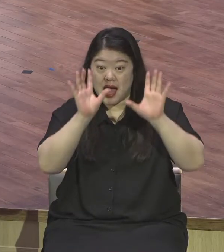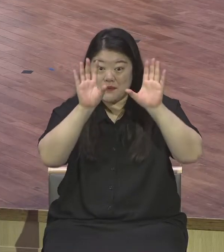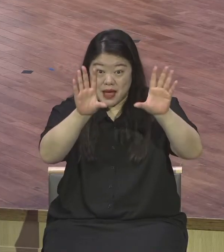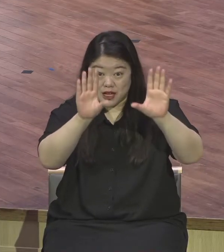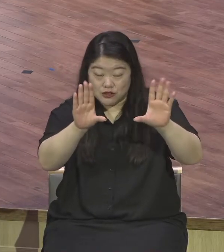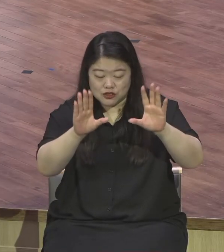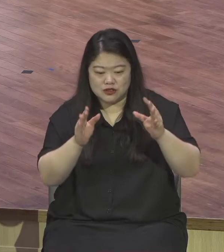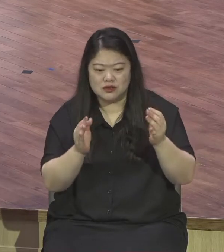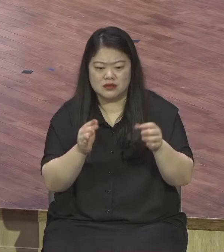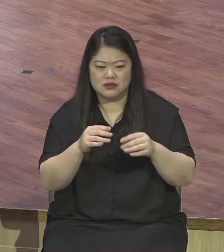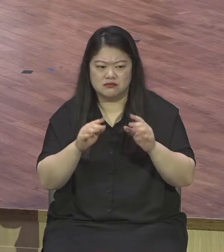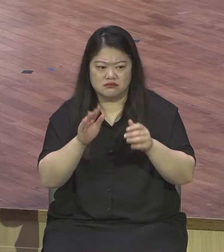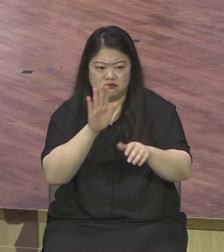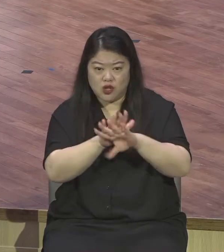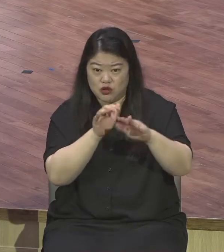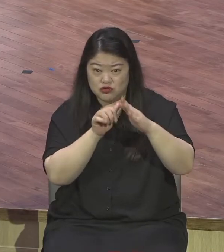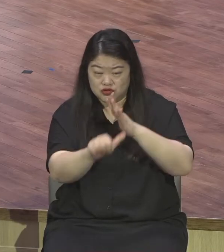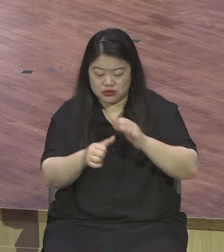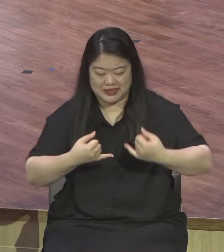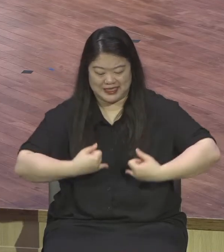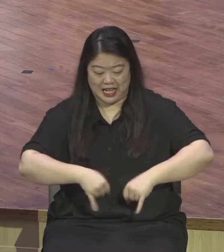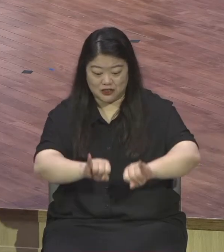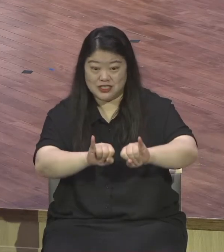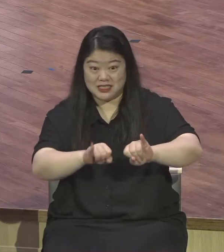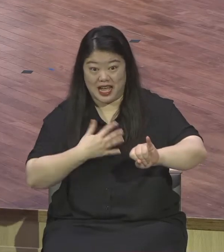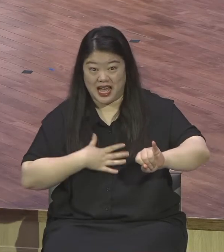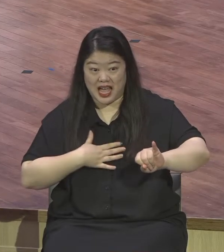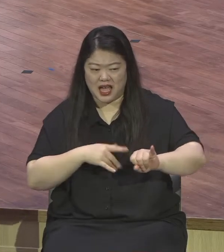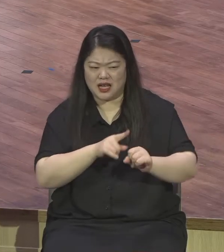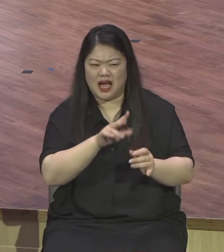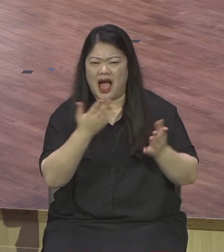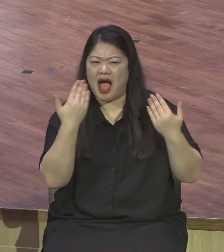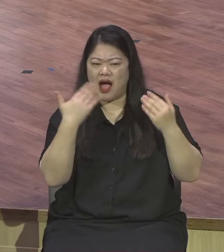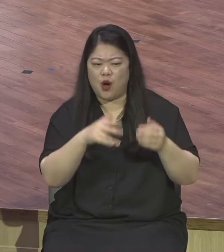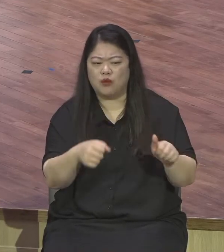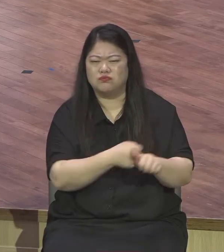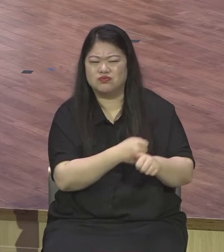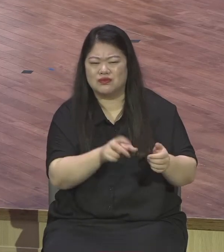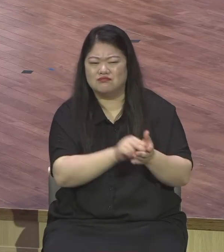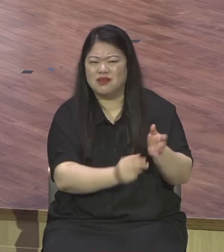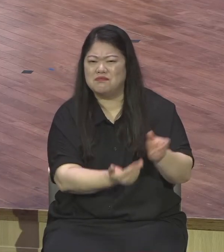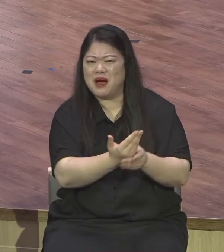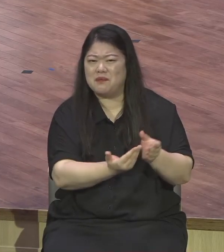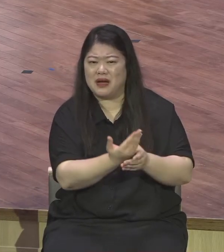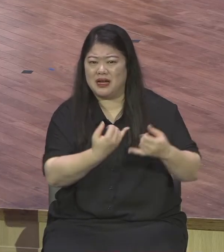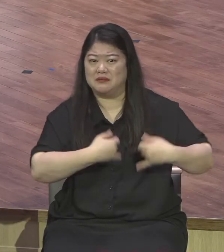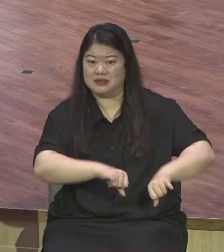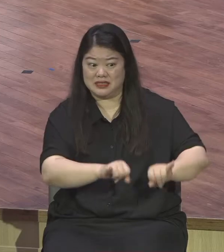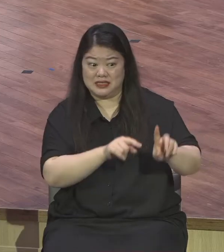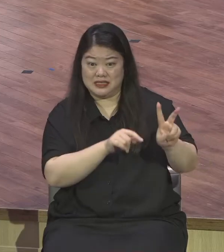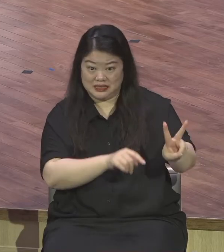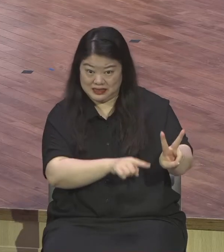빠졌어요. 참 안타깝더라고요. 중학교 때 그거 좀 잘못했기 때문에 우리나라